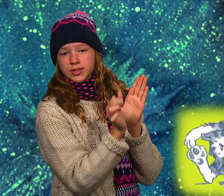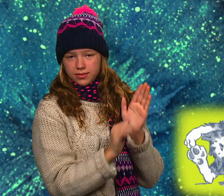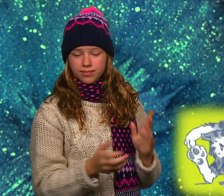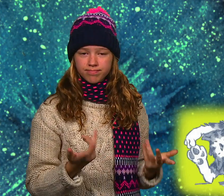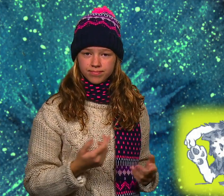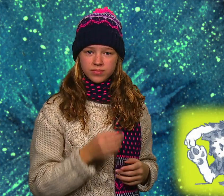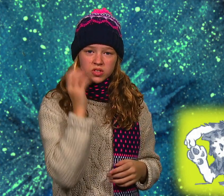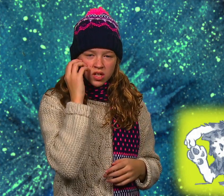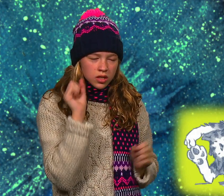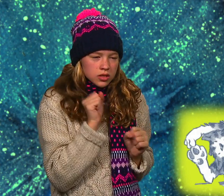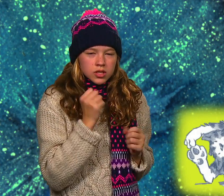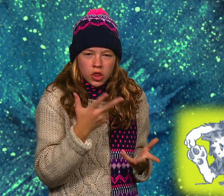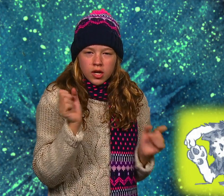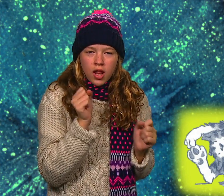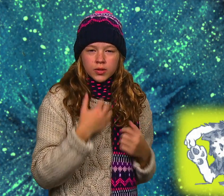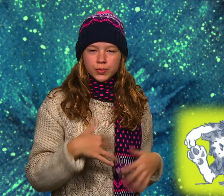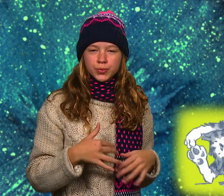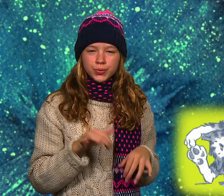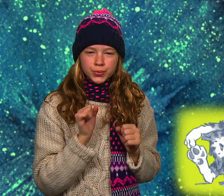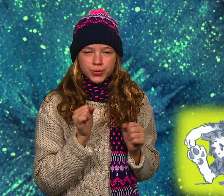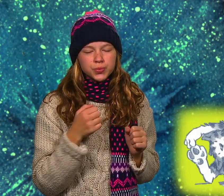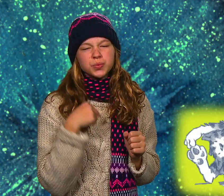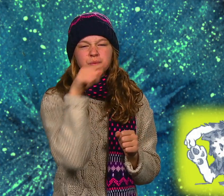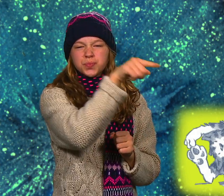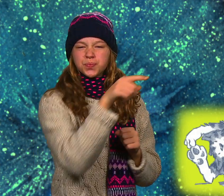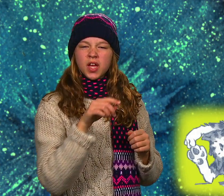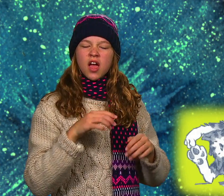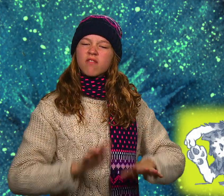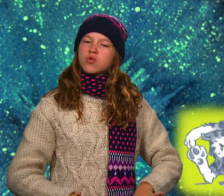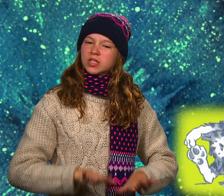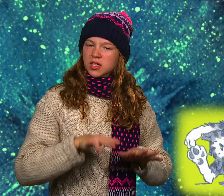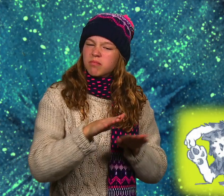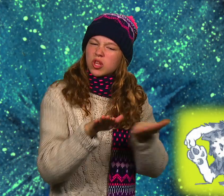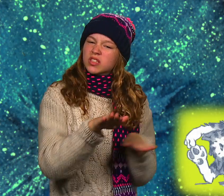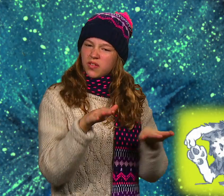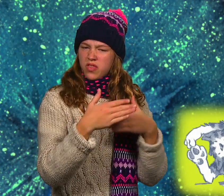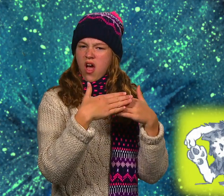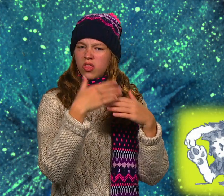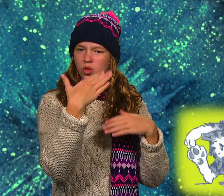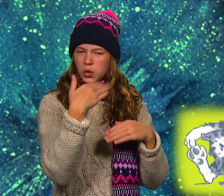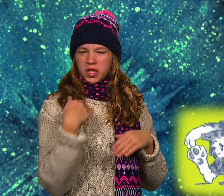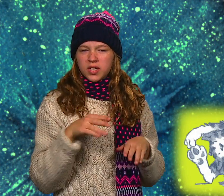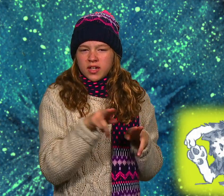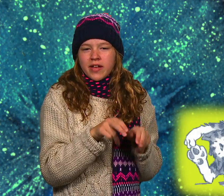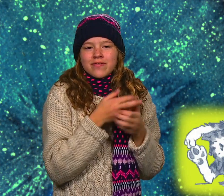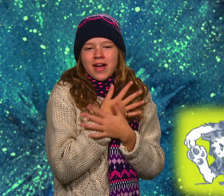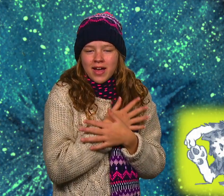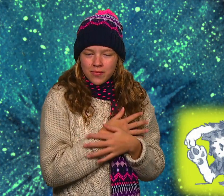ganze Haus von oben bis unten putzen. Jetzt sitzen Bruno und Soja draußen in der Kälte. Die